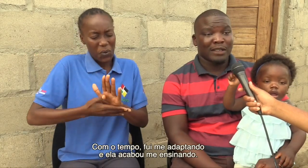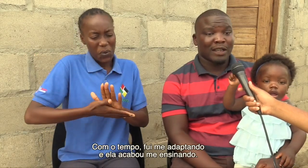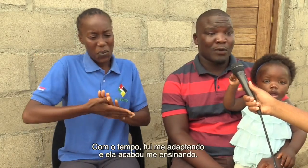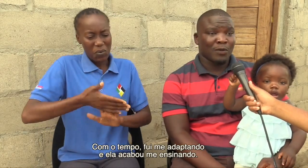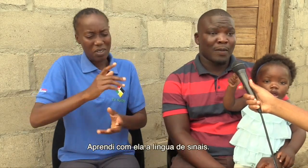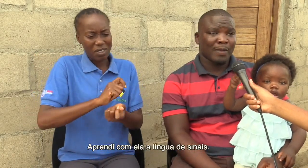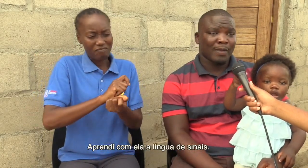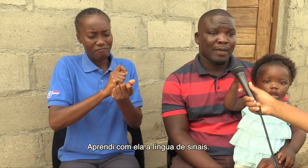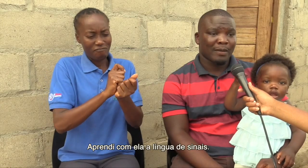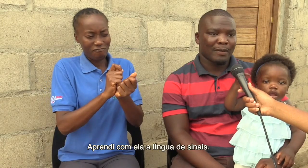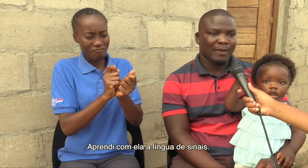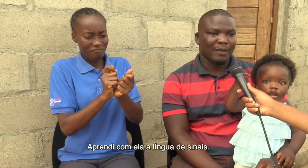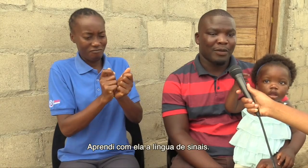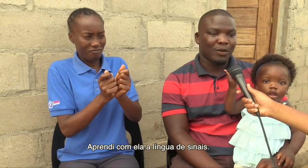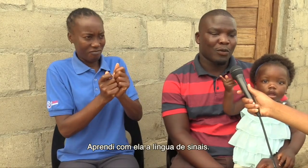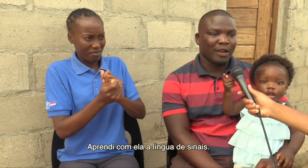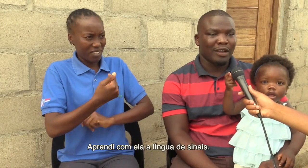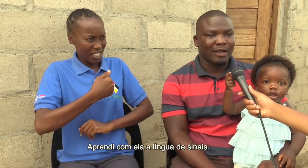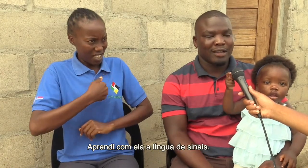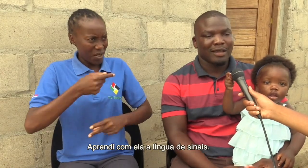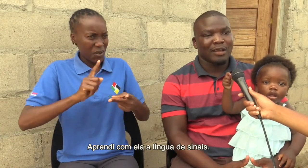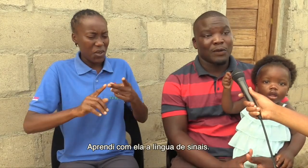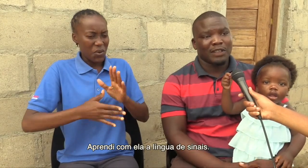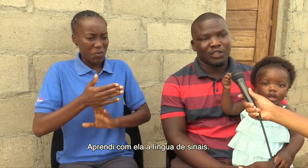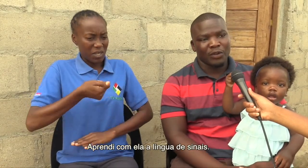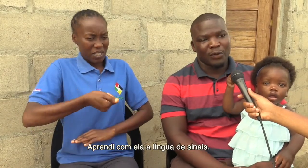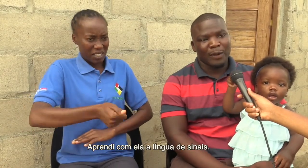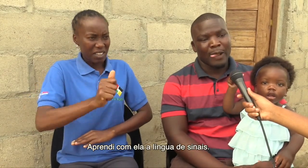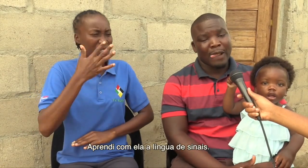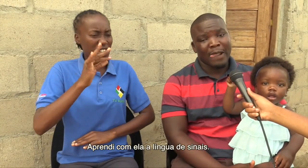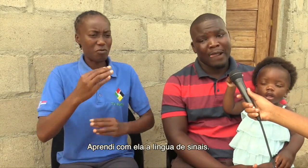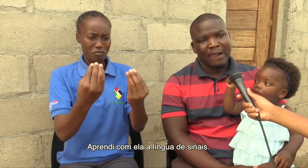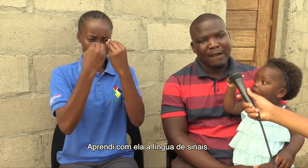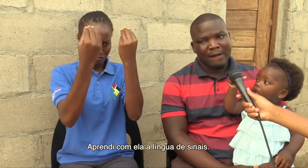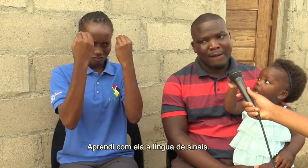acabou me ensinando. Aprendi com ela os sinais de luna.